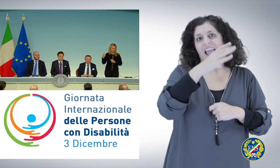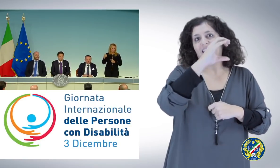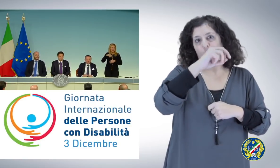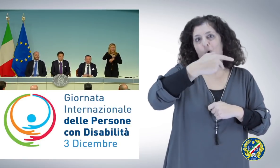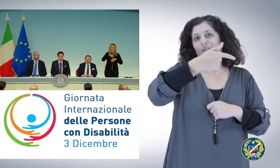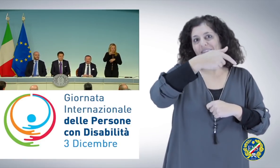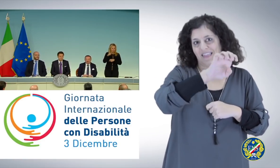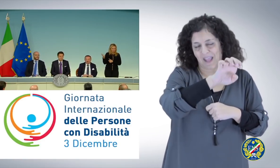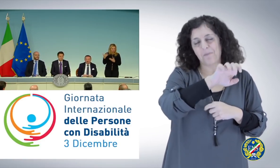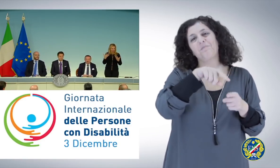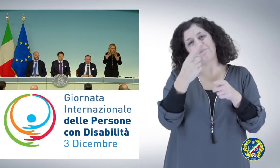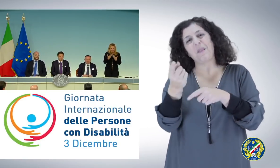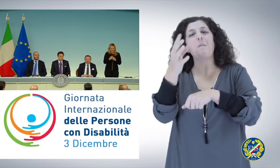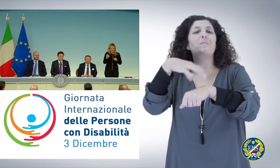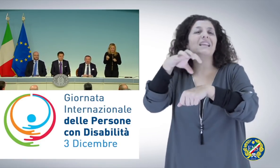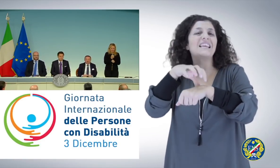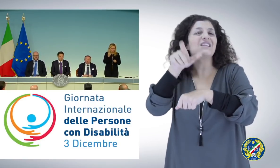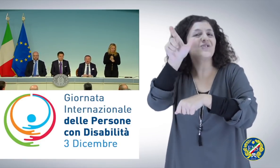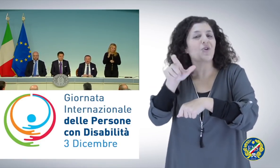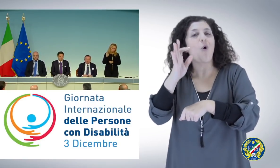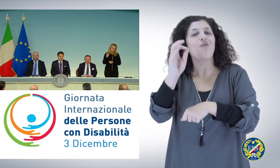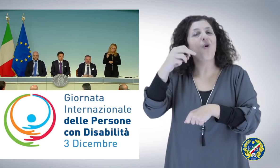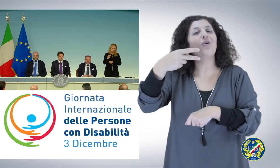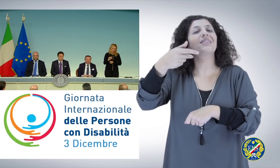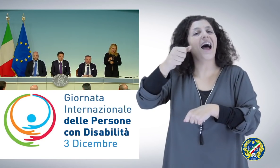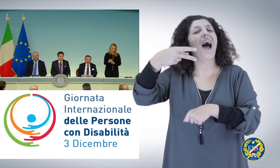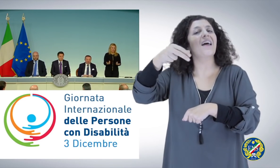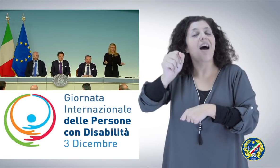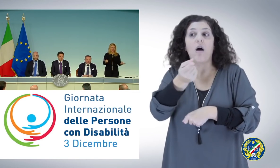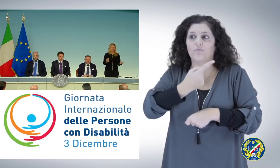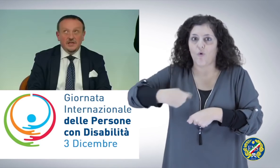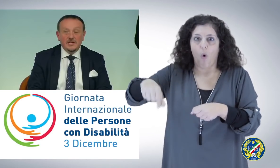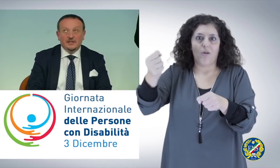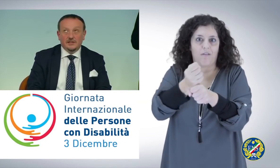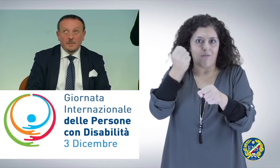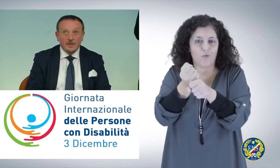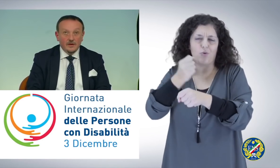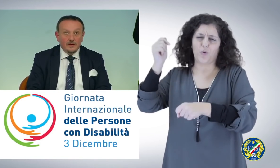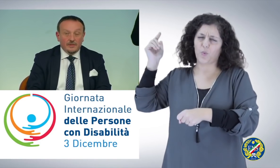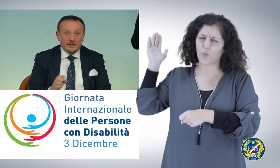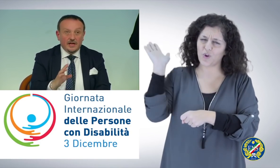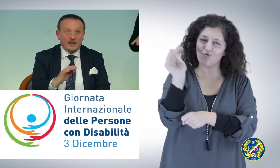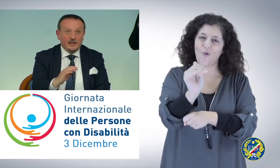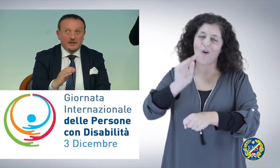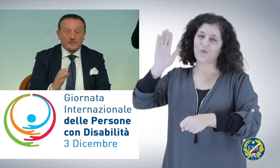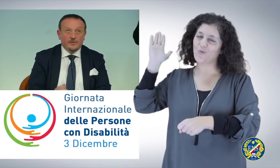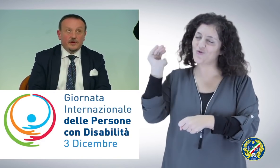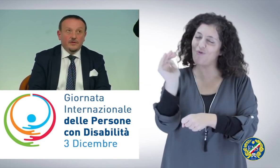evidentemente il lavoro di ogni giorno ci vede impegnati per dare risposte